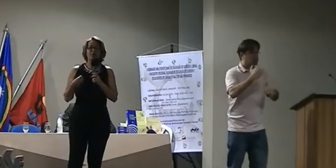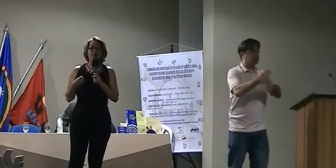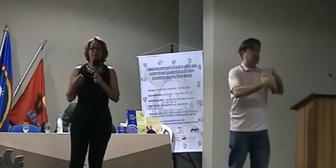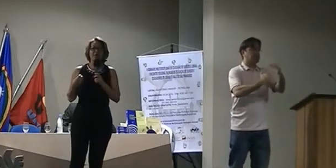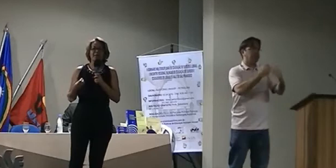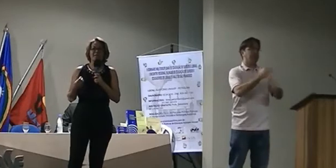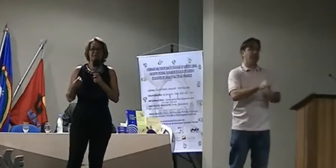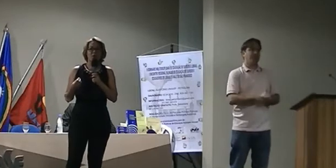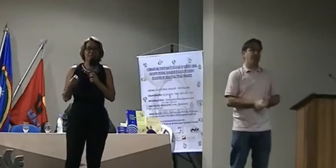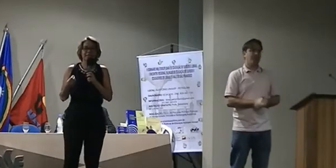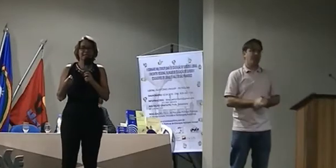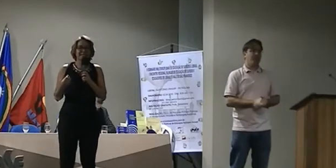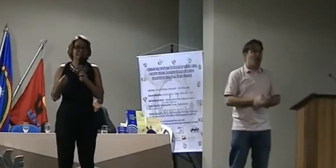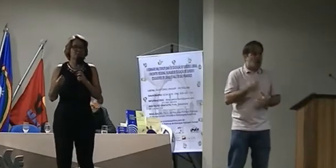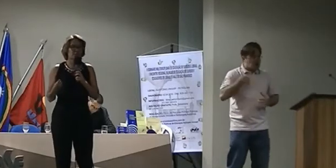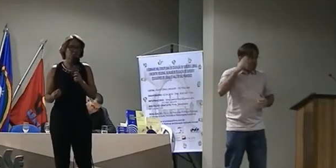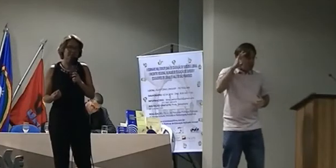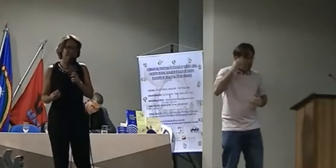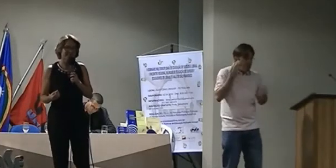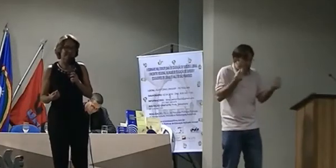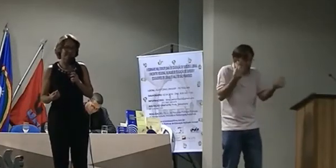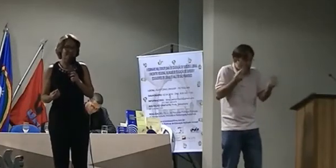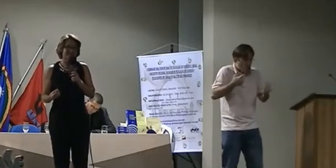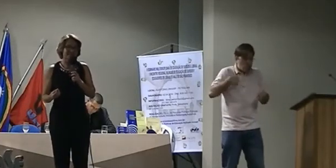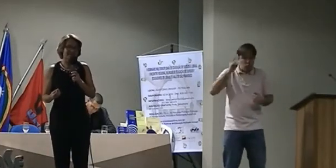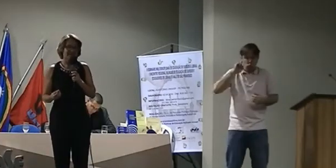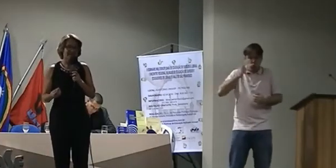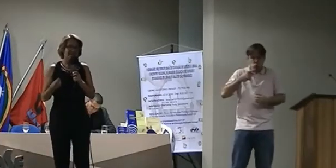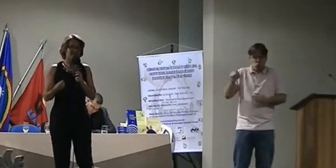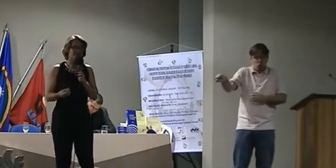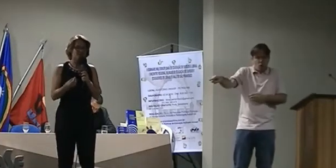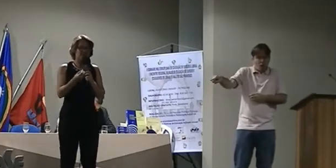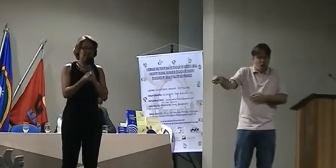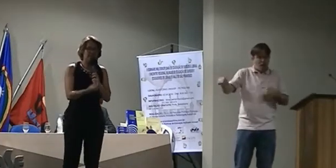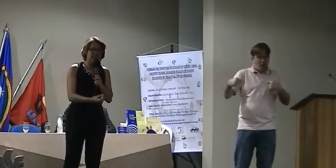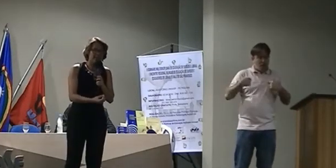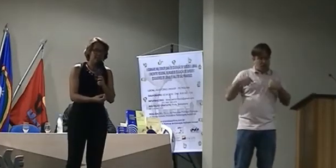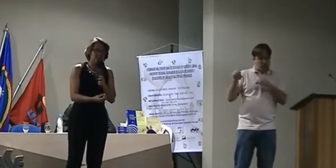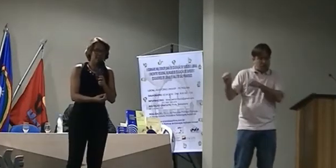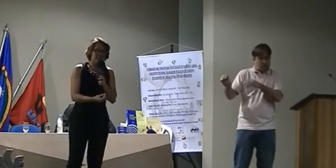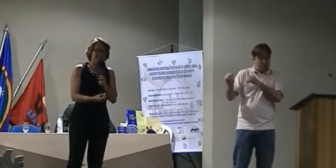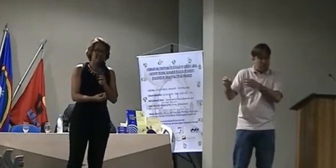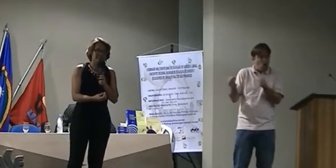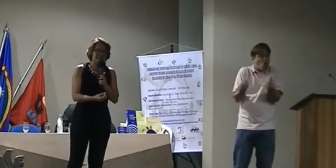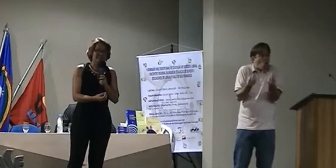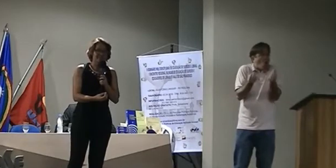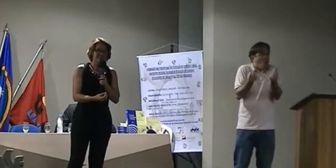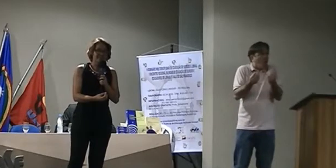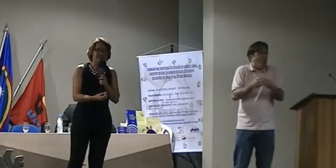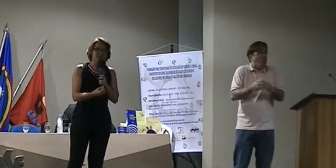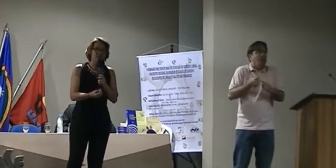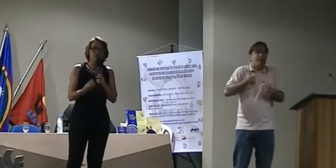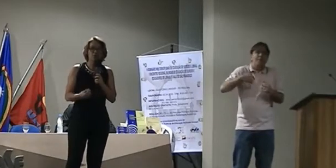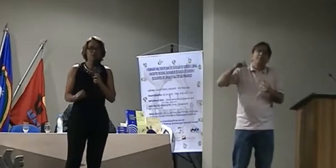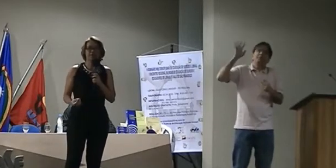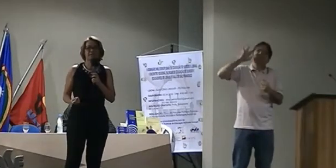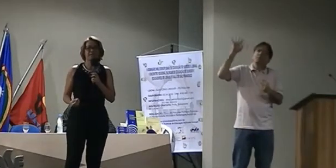que eu vou alfabetizar uma criança surda através do intérprete? Eu não vou conseguir.